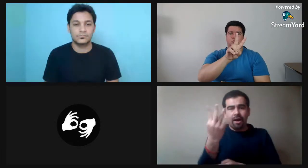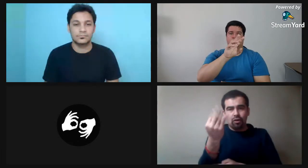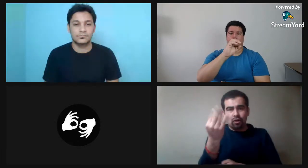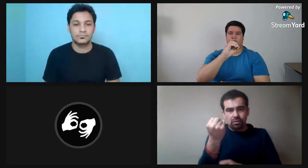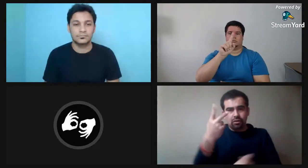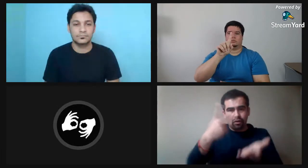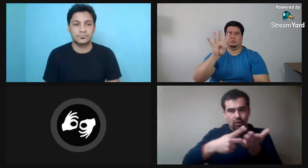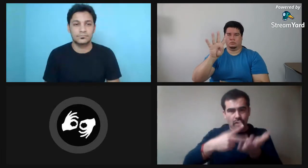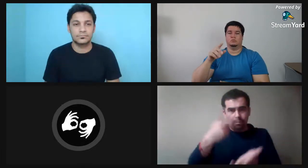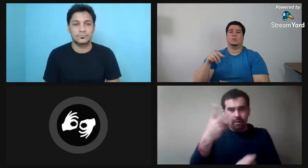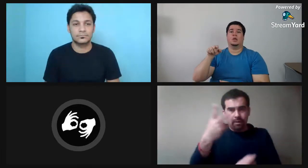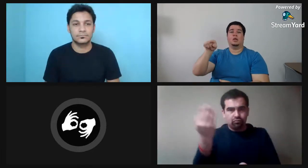Bueno, en el año 2014